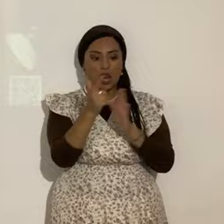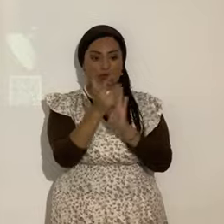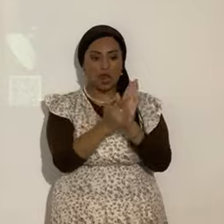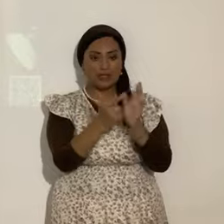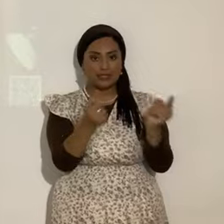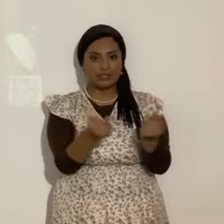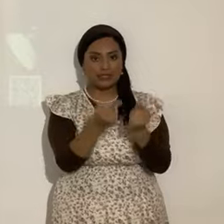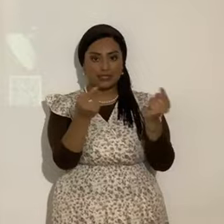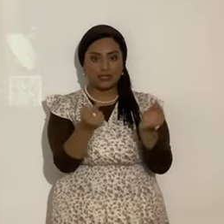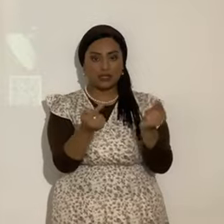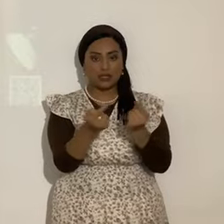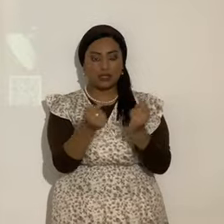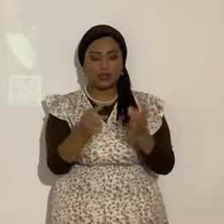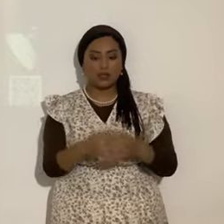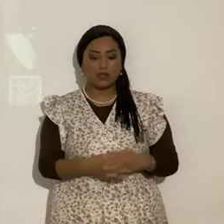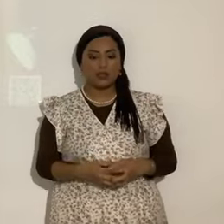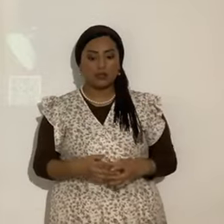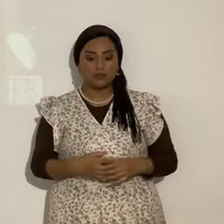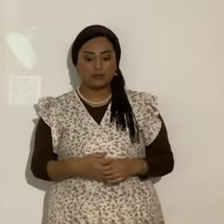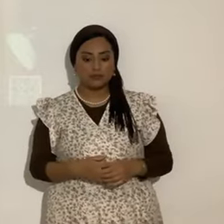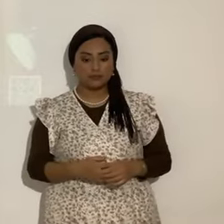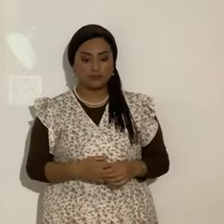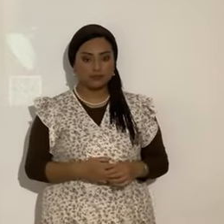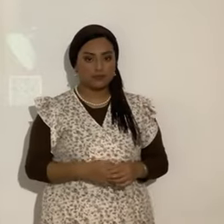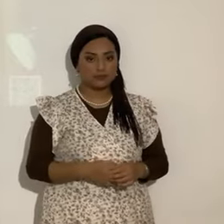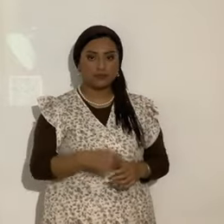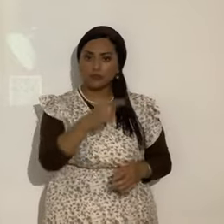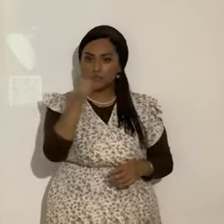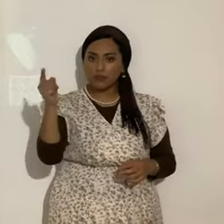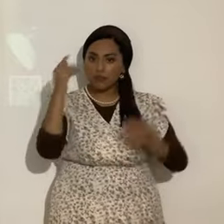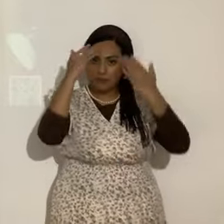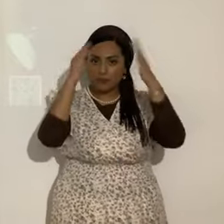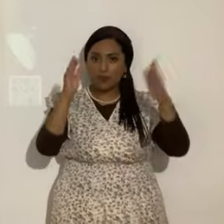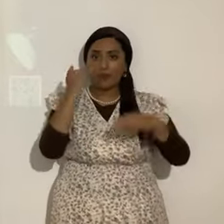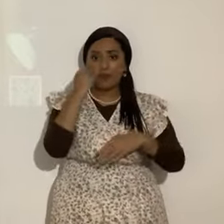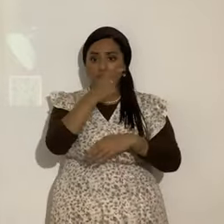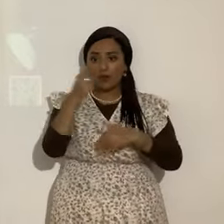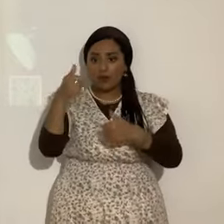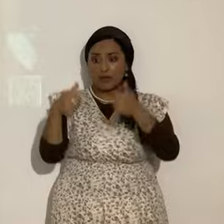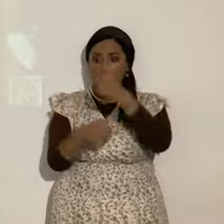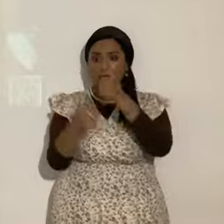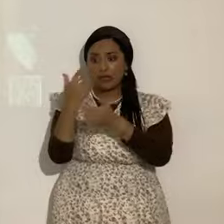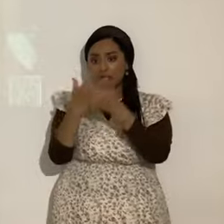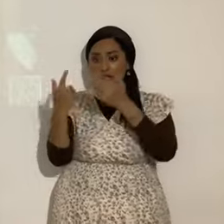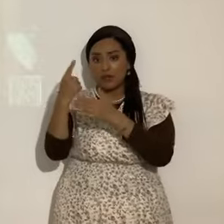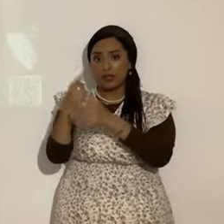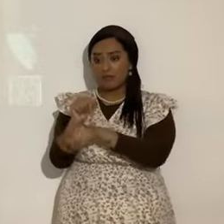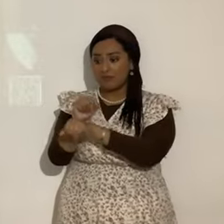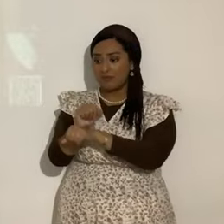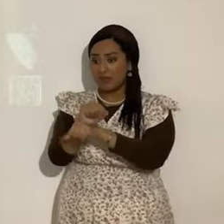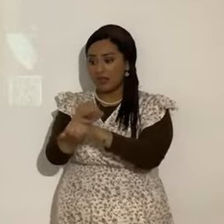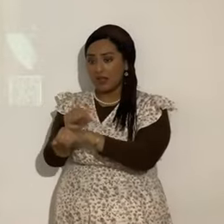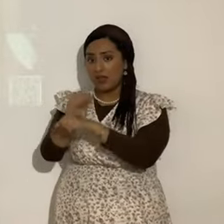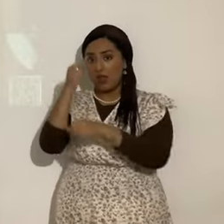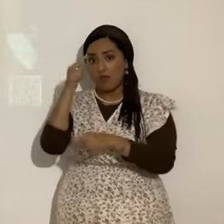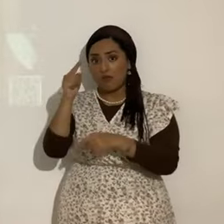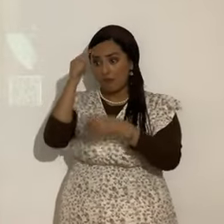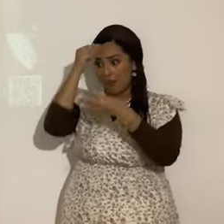Sino bajo la gracia. De ninguna manera. No sabéis que si os sometéis a alguien como esclavos para obedecerle sois